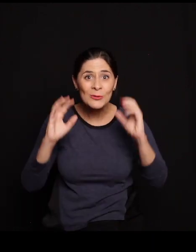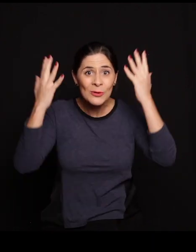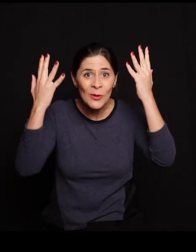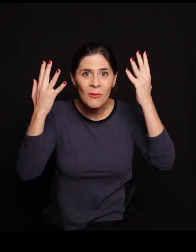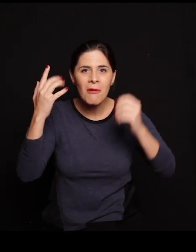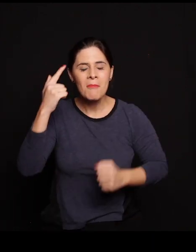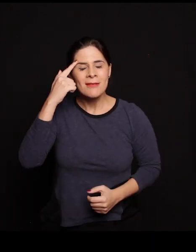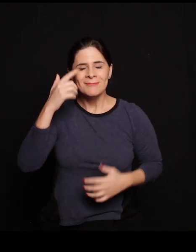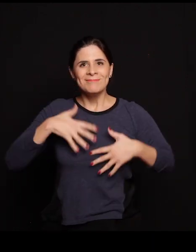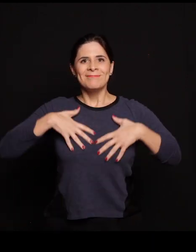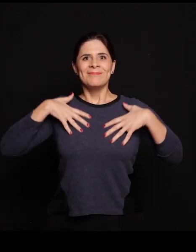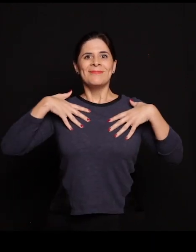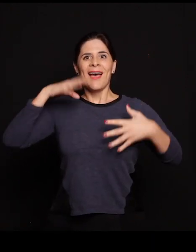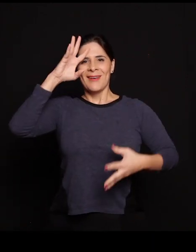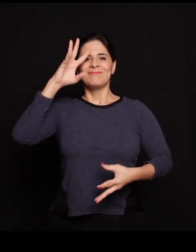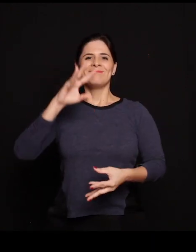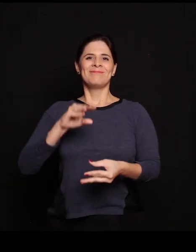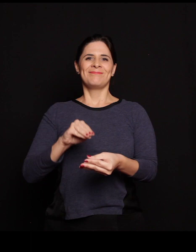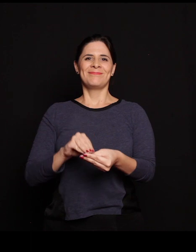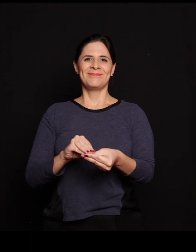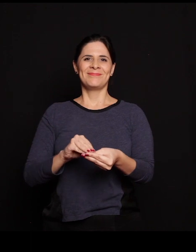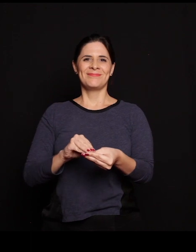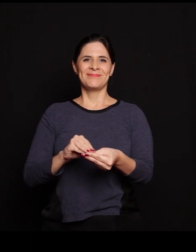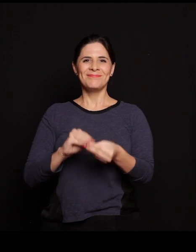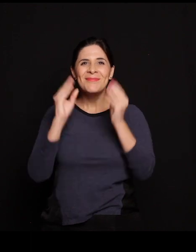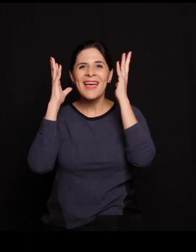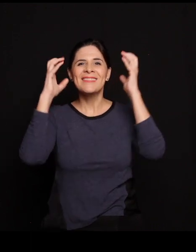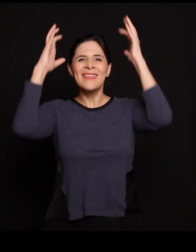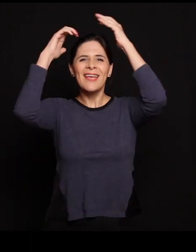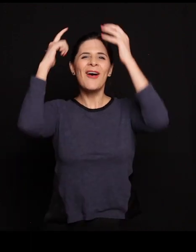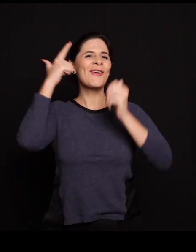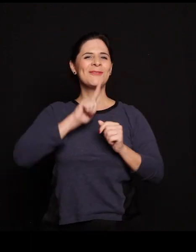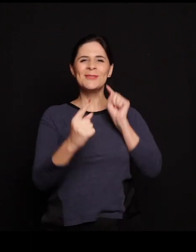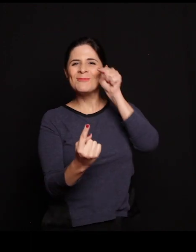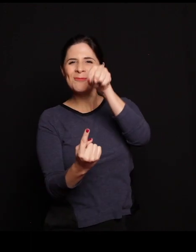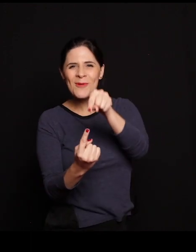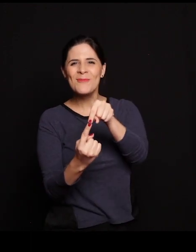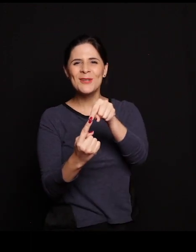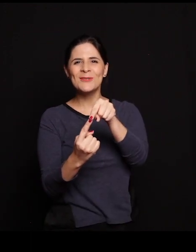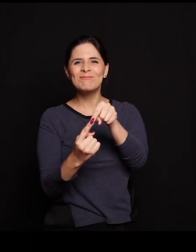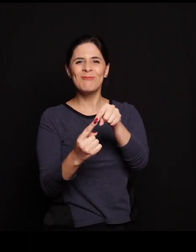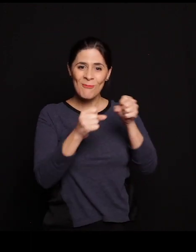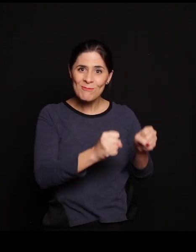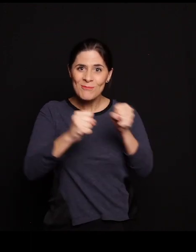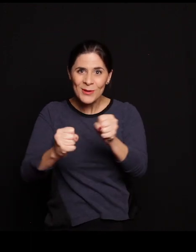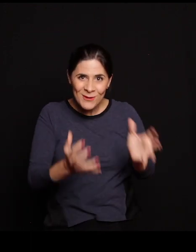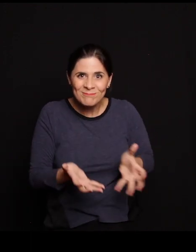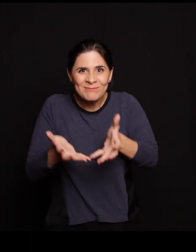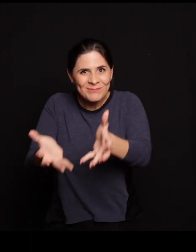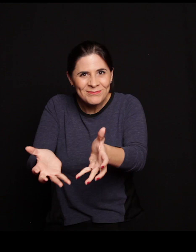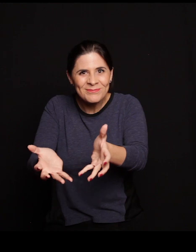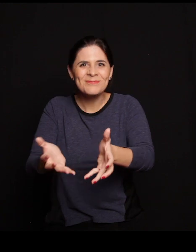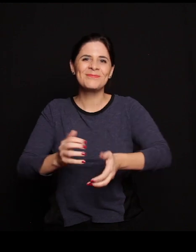história, pra mim não tem preço aí eu entendo que Tayó cumpre a missão dela, que é fortalecer